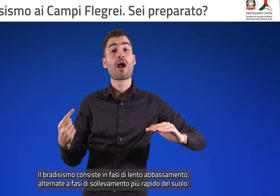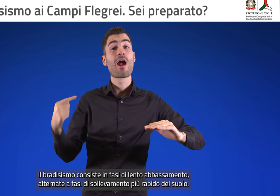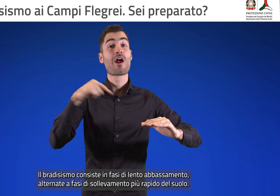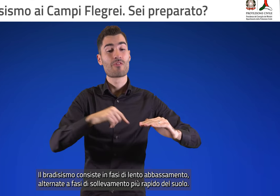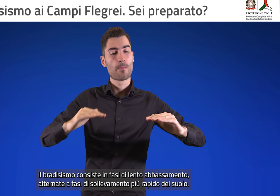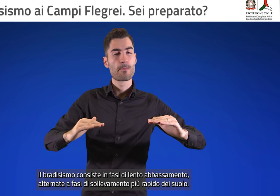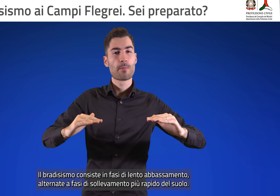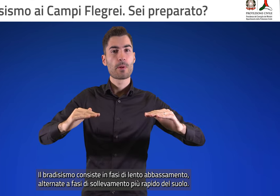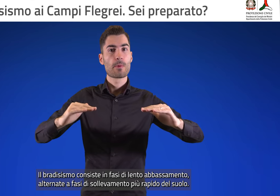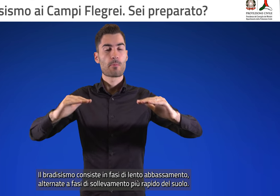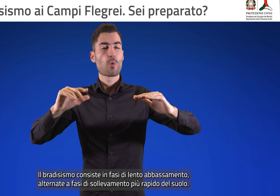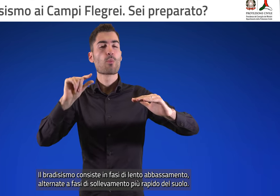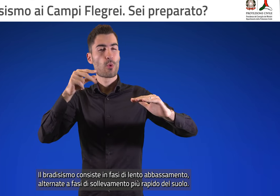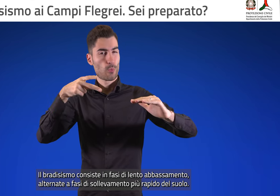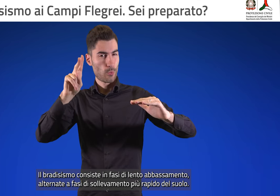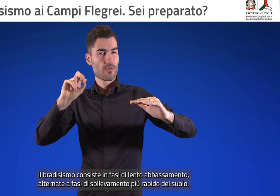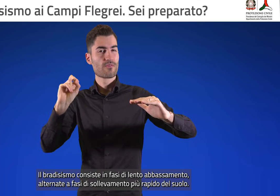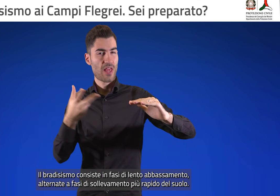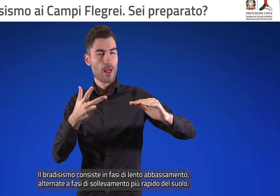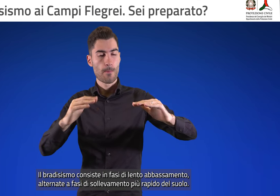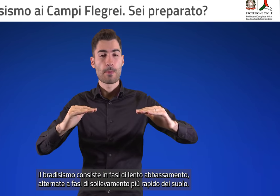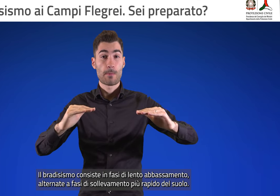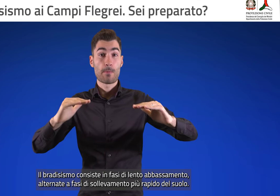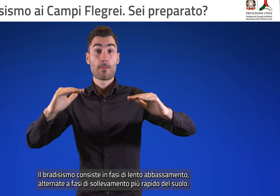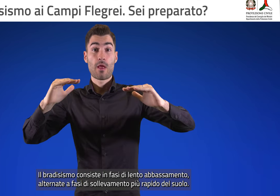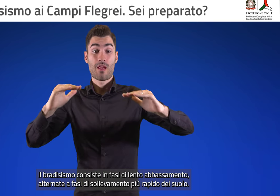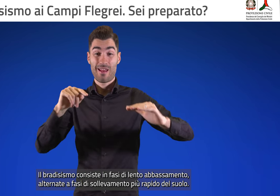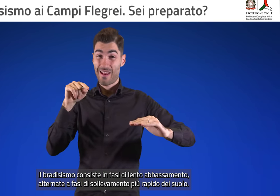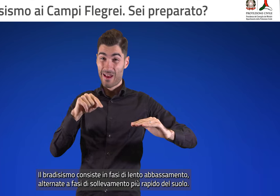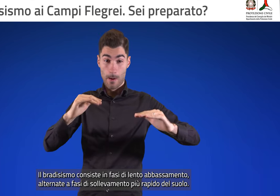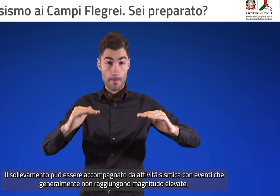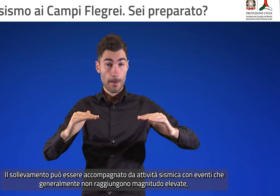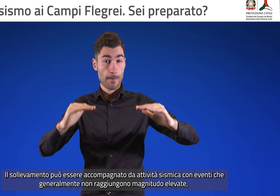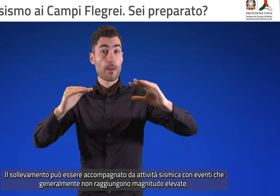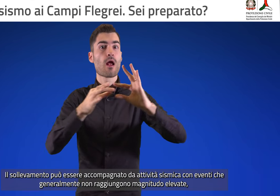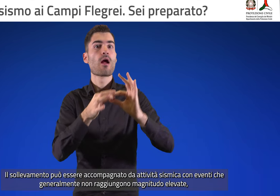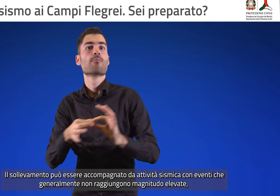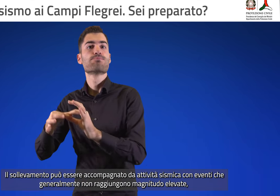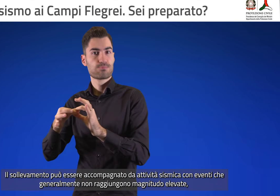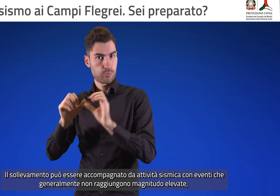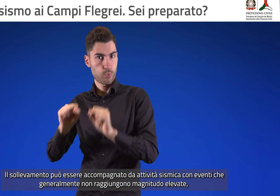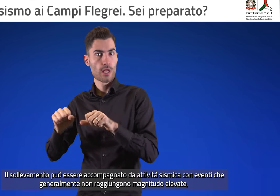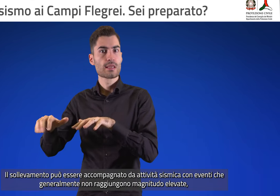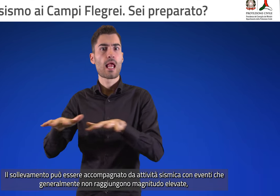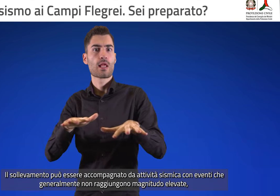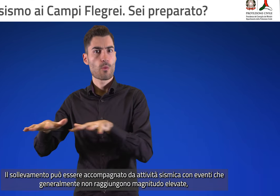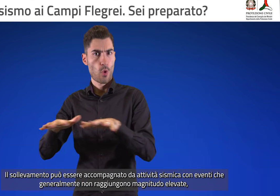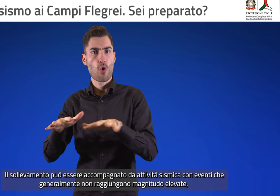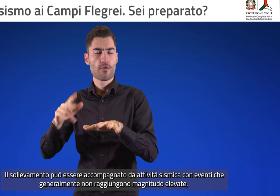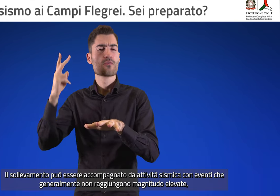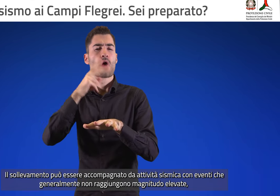Il sollevamento può essere accompagnato da attività sismica, con eventi che